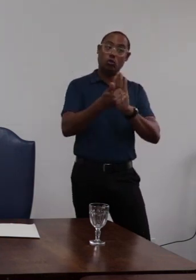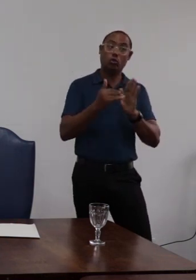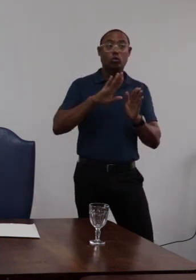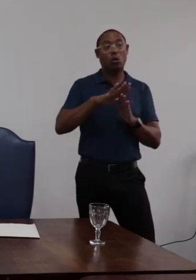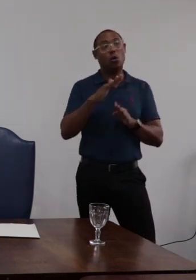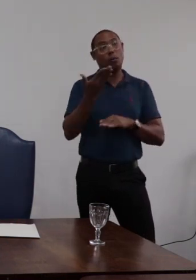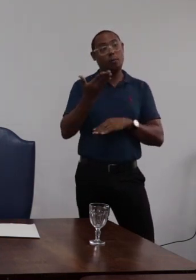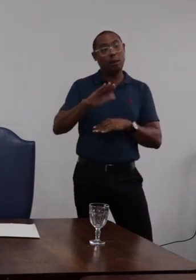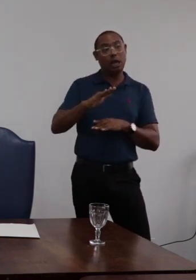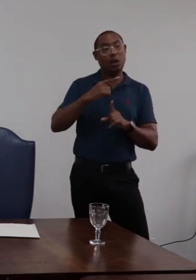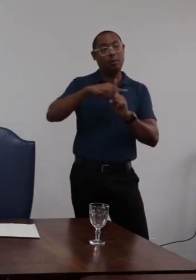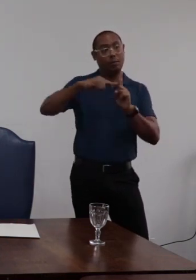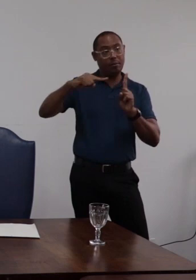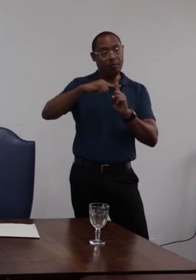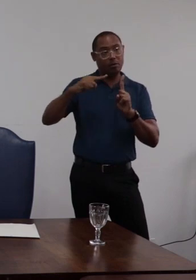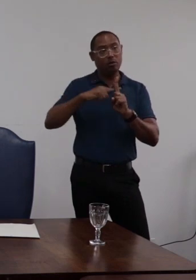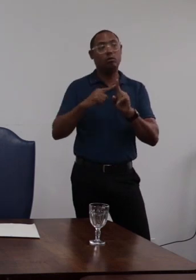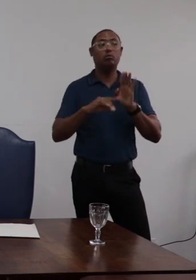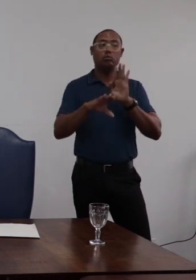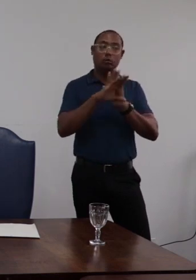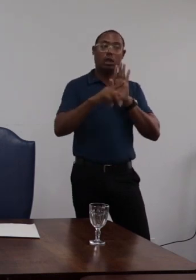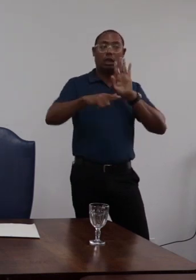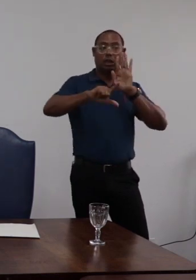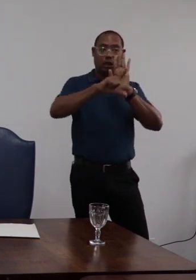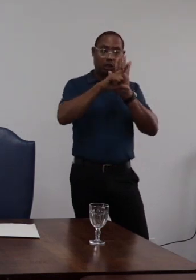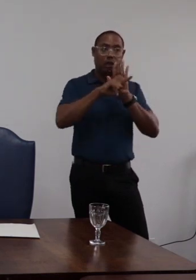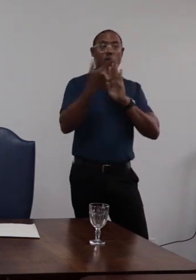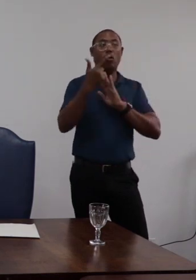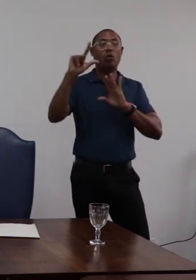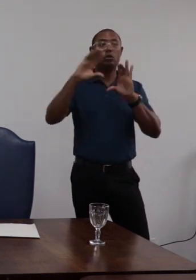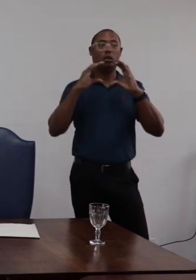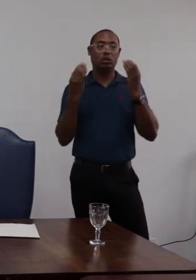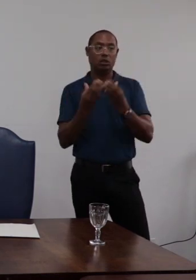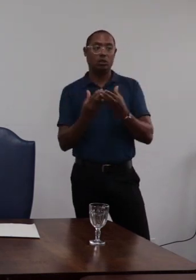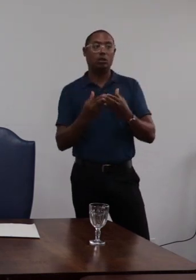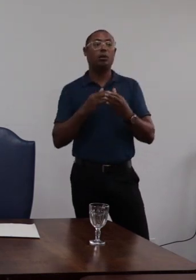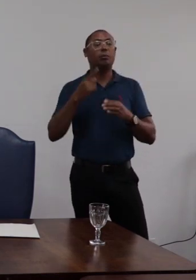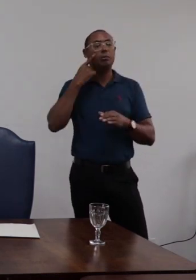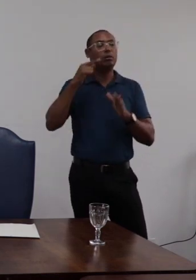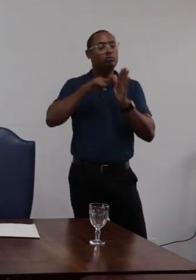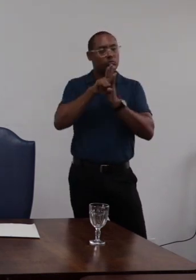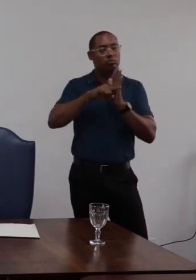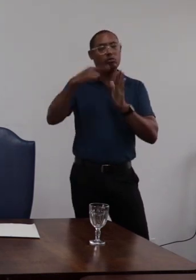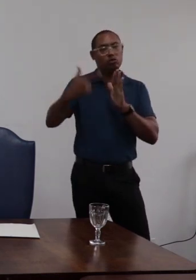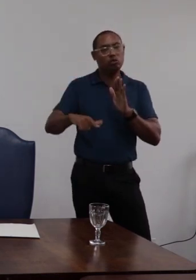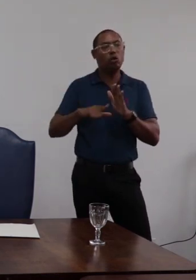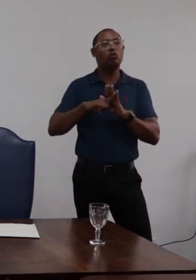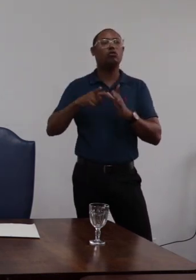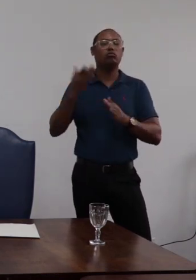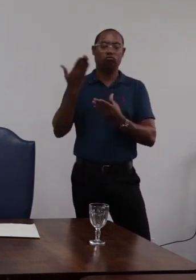ordenará no mesmo ato a constituição de outra comissão para instalação de novo processo